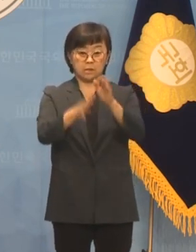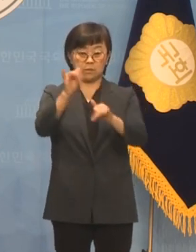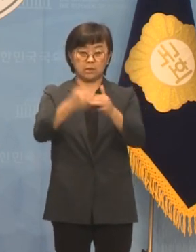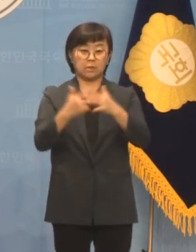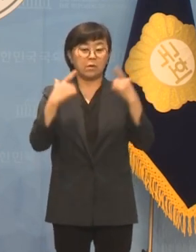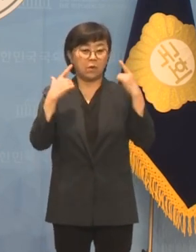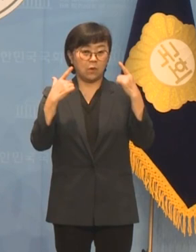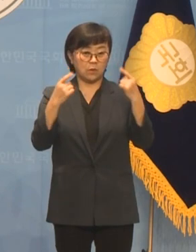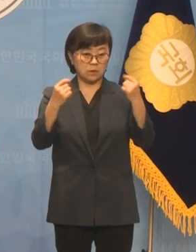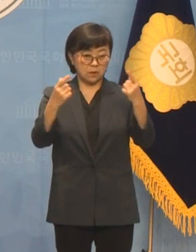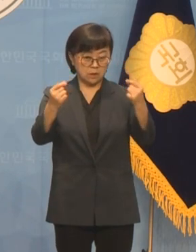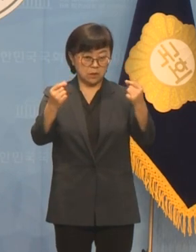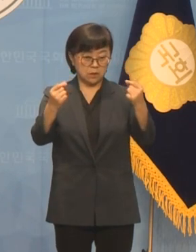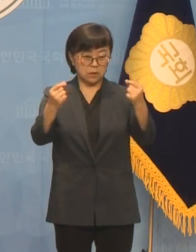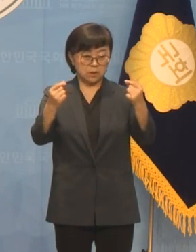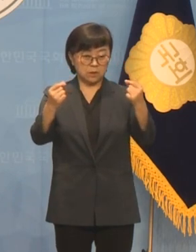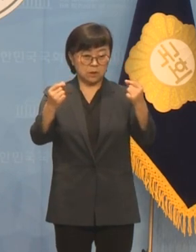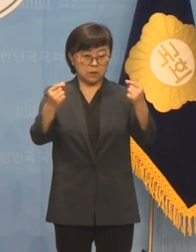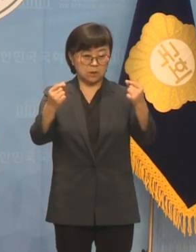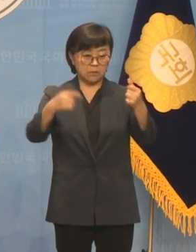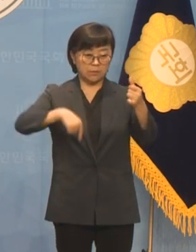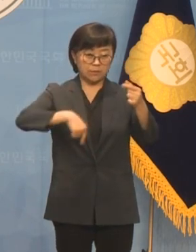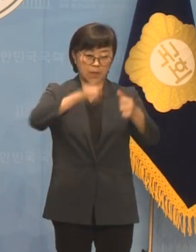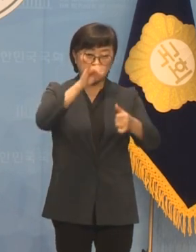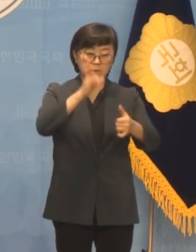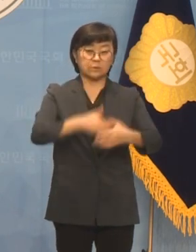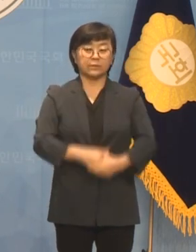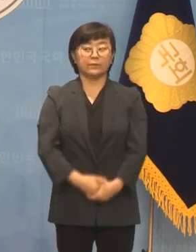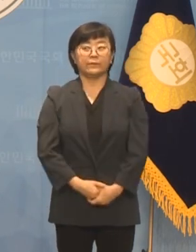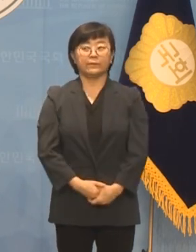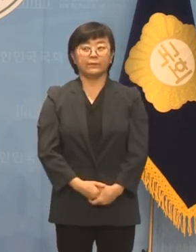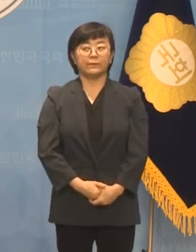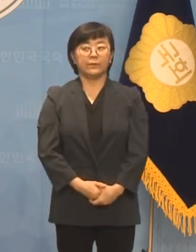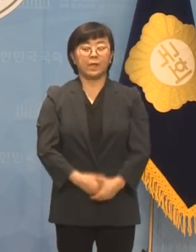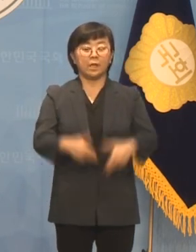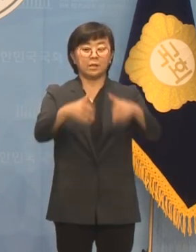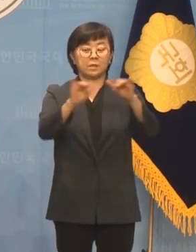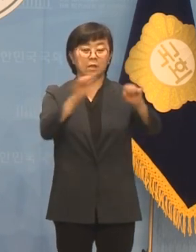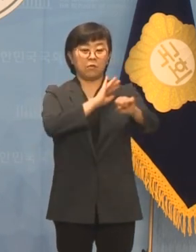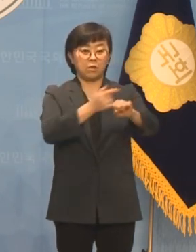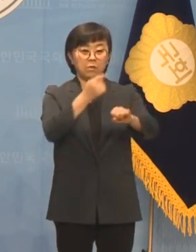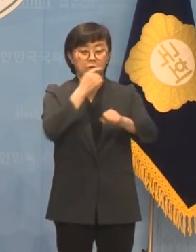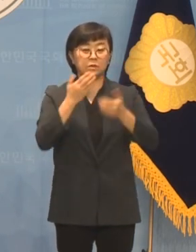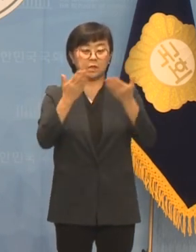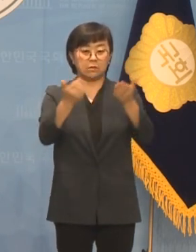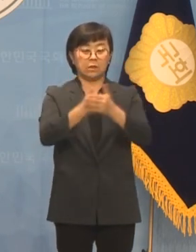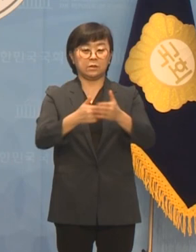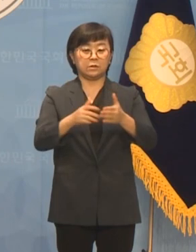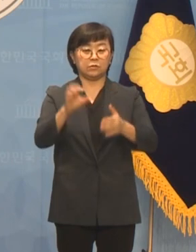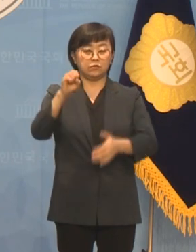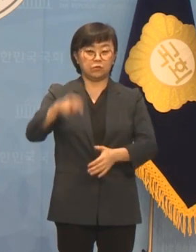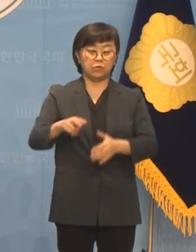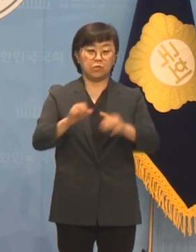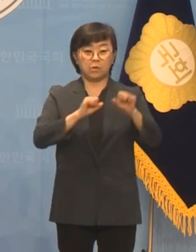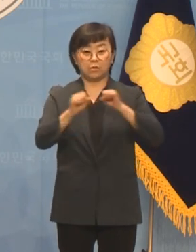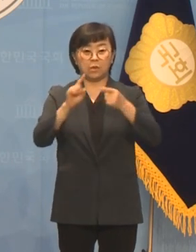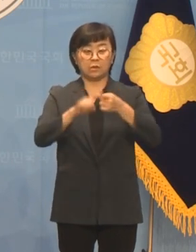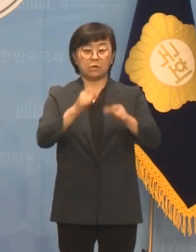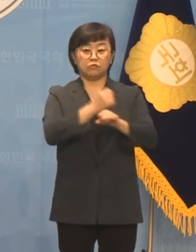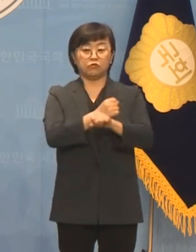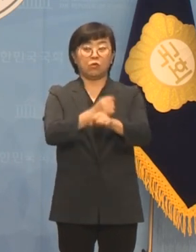여전히 무참한 발길질에 놓여 있습니다 장애인 권리 보장을 외치는 유진우 활동가에 대한